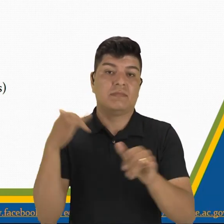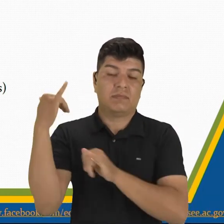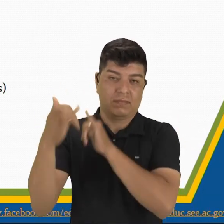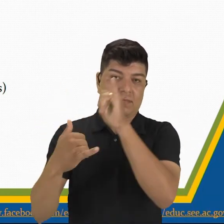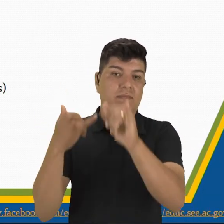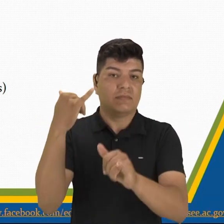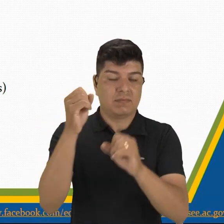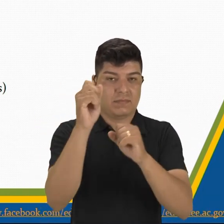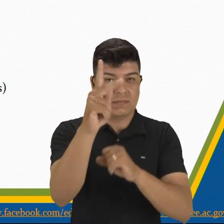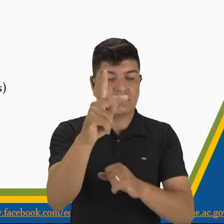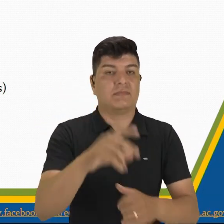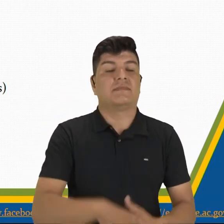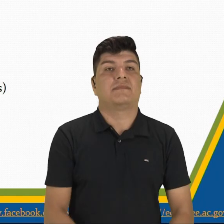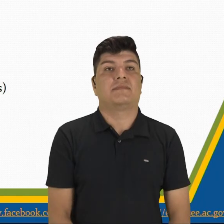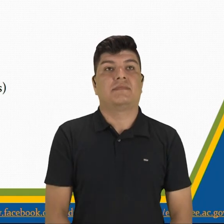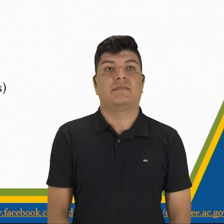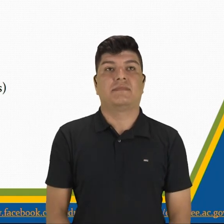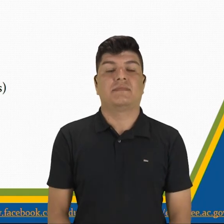leyenda, ok?